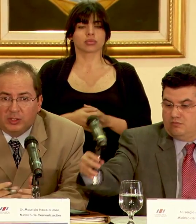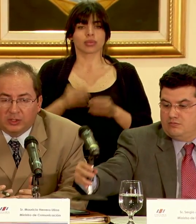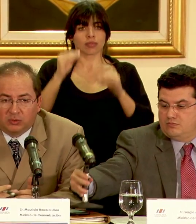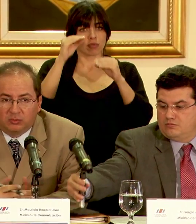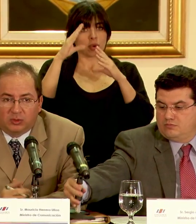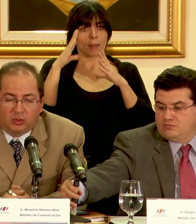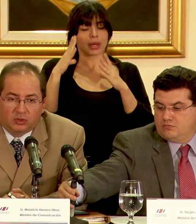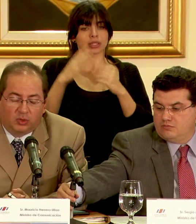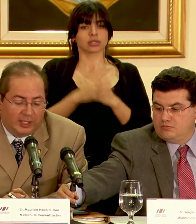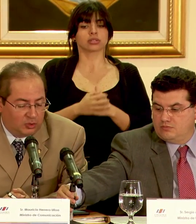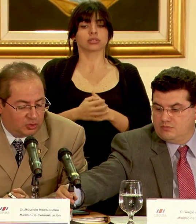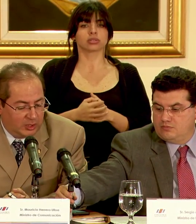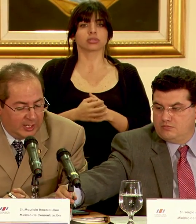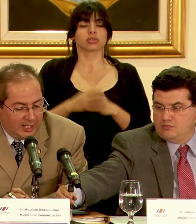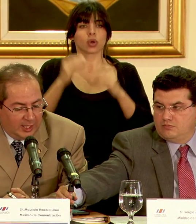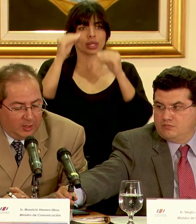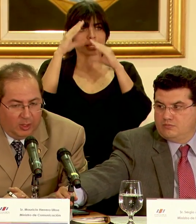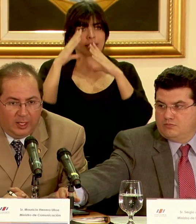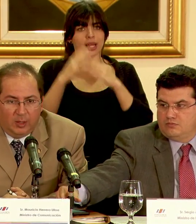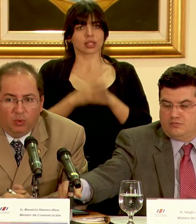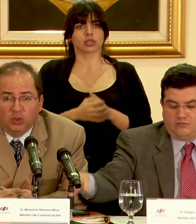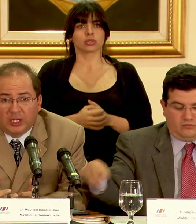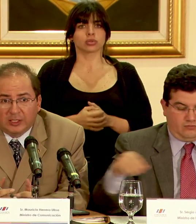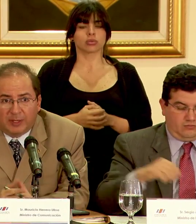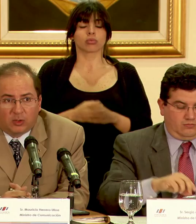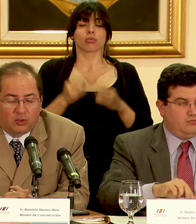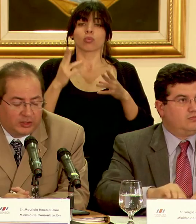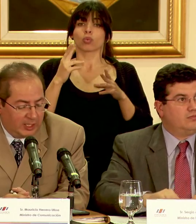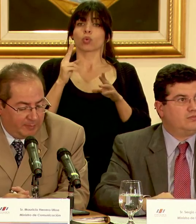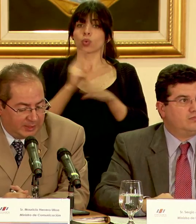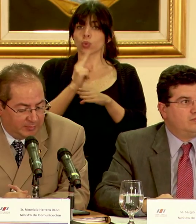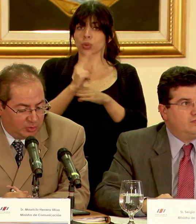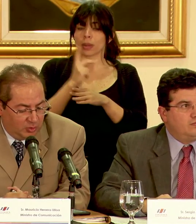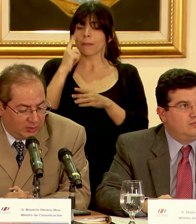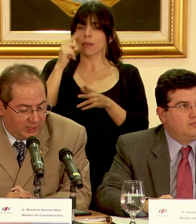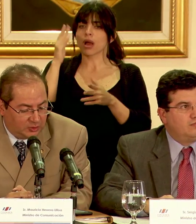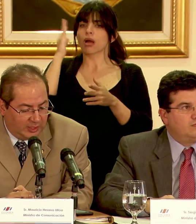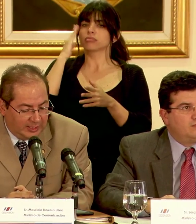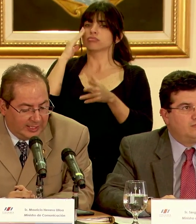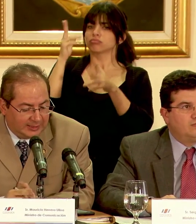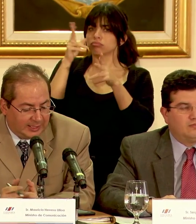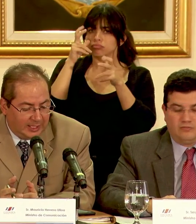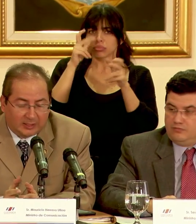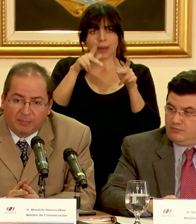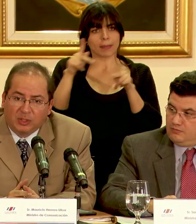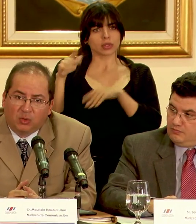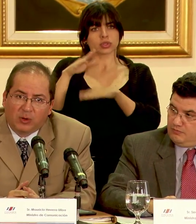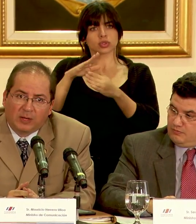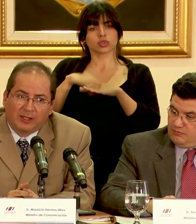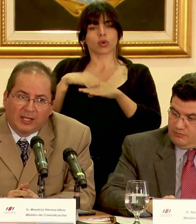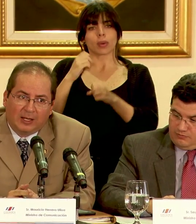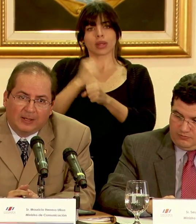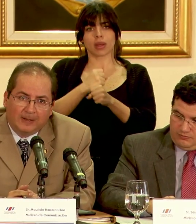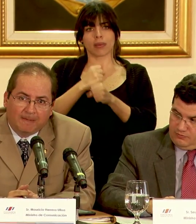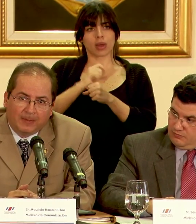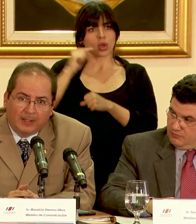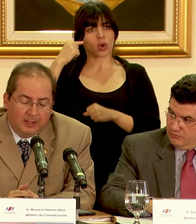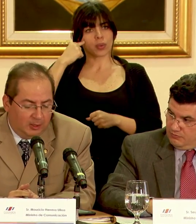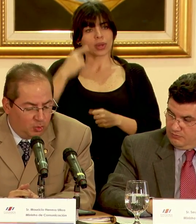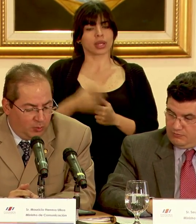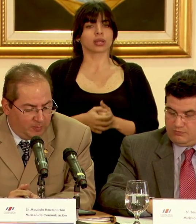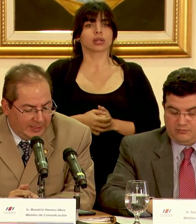información y son datos muy útiles para conocer la percepción de la ciudadanía acerca del desempeño gubernamental